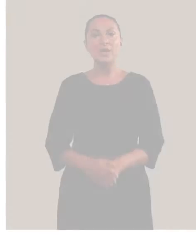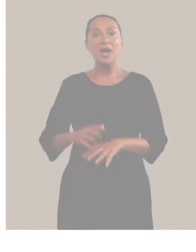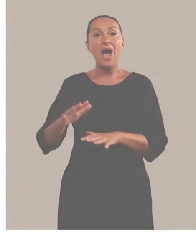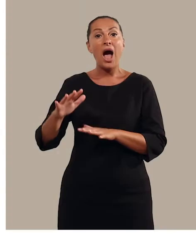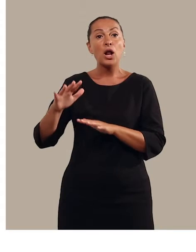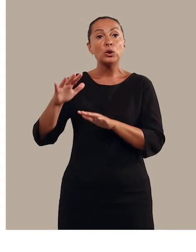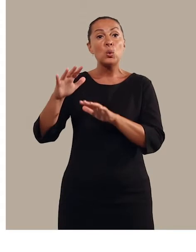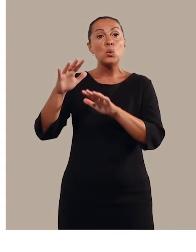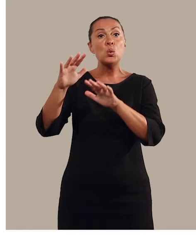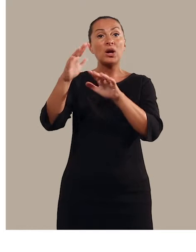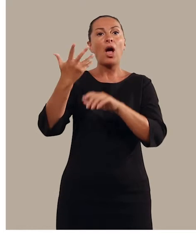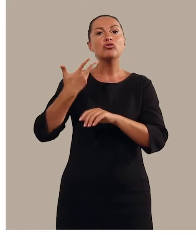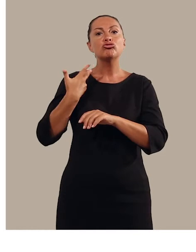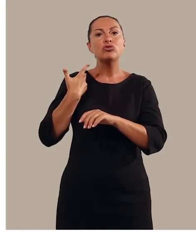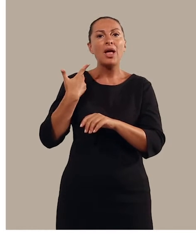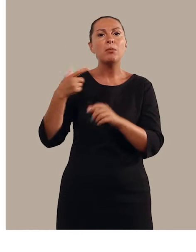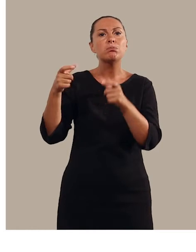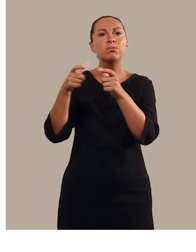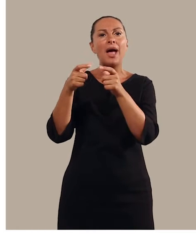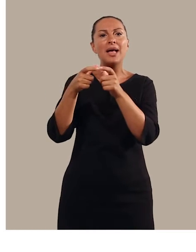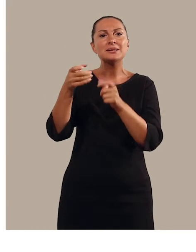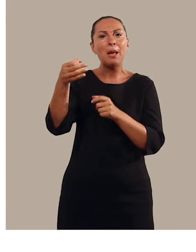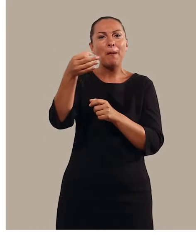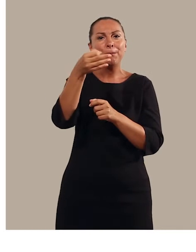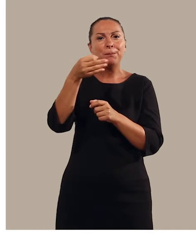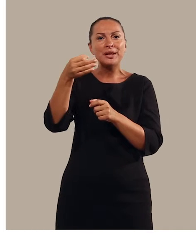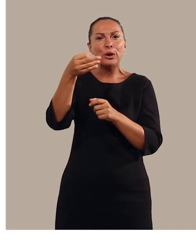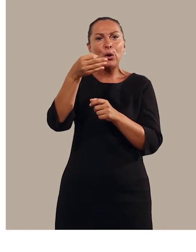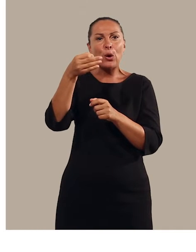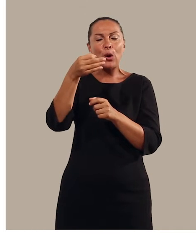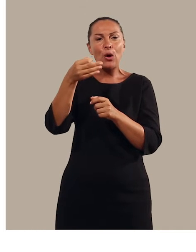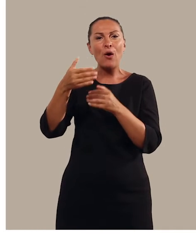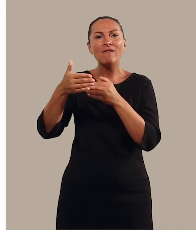E' ubicato lungo le pendici dell'altura su cui sorge Montesardo.